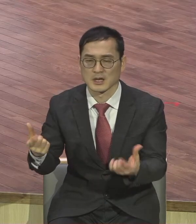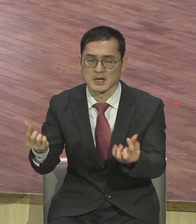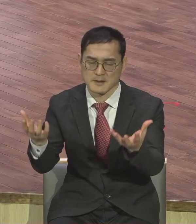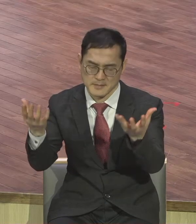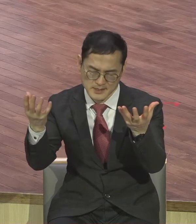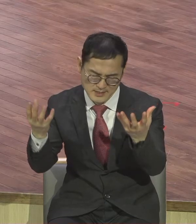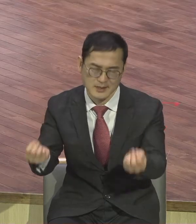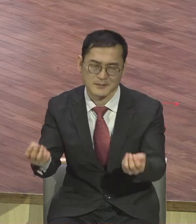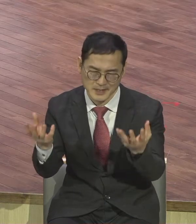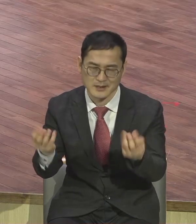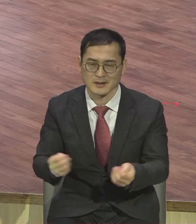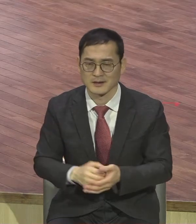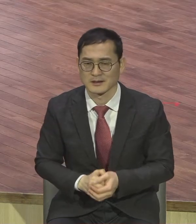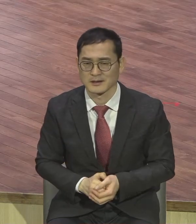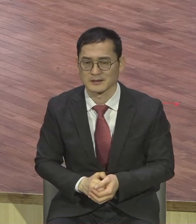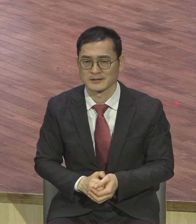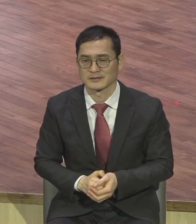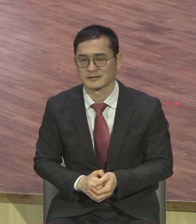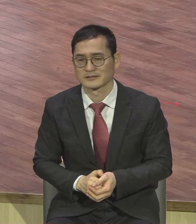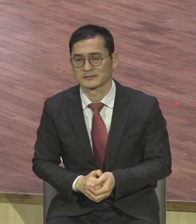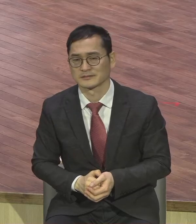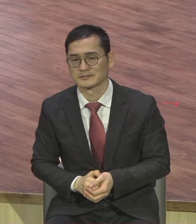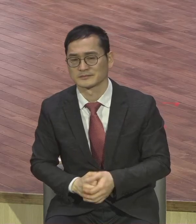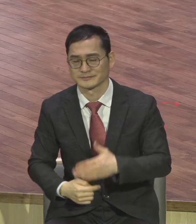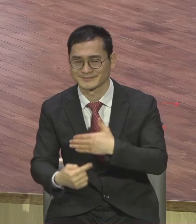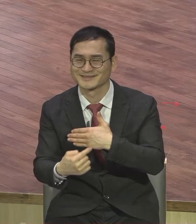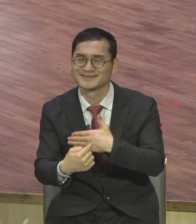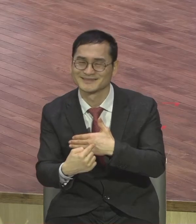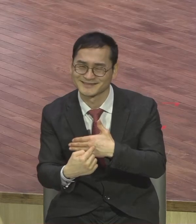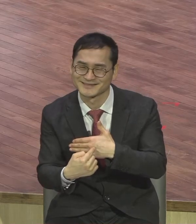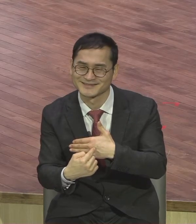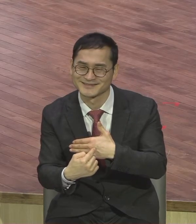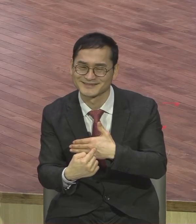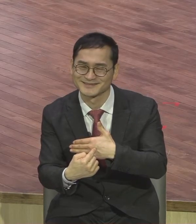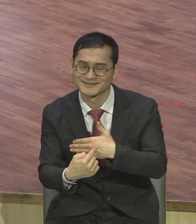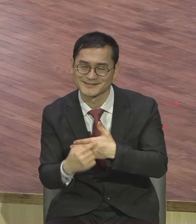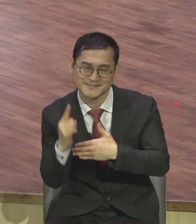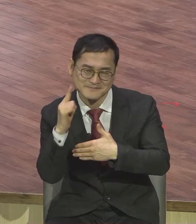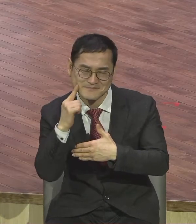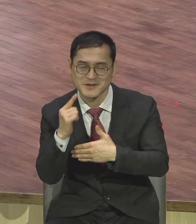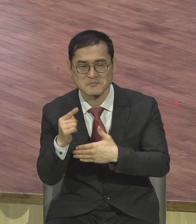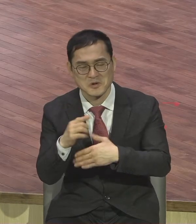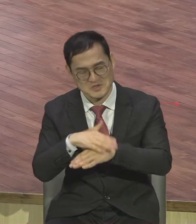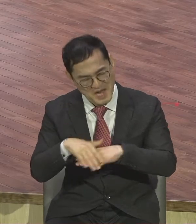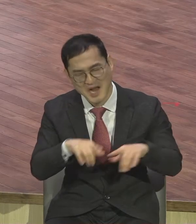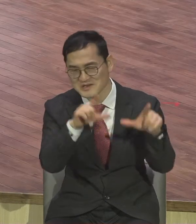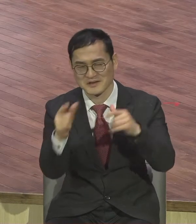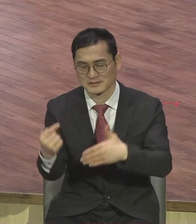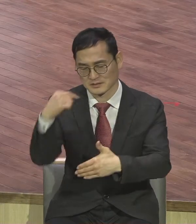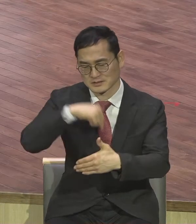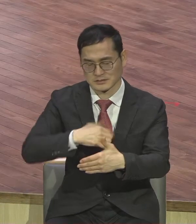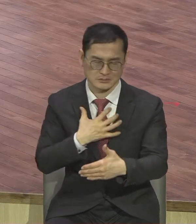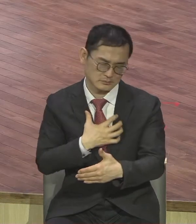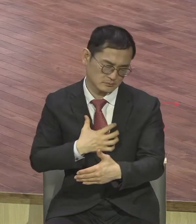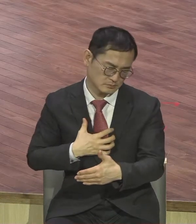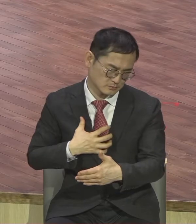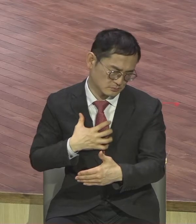속은 힘들어 힘든데 끝으로는 다 포장이 돼 있어요 위장된 상태로